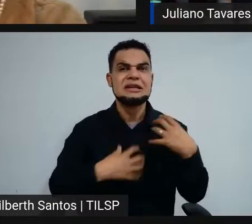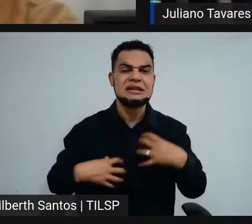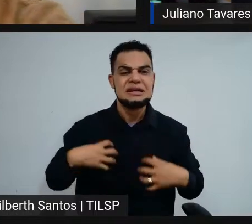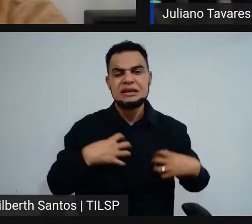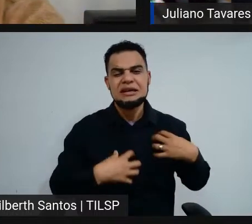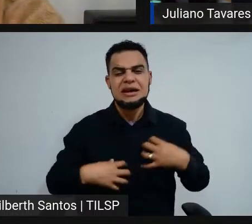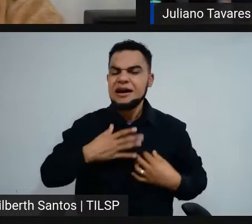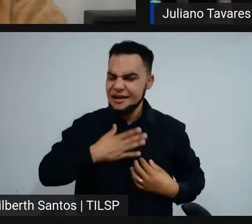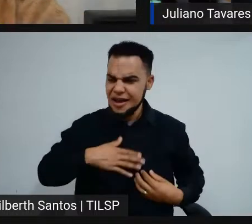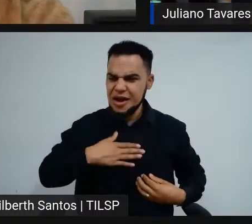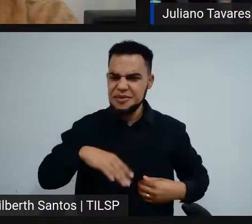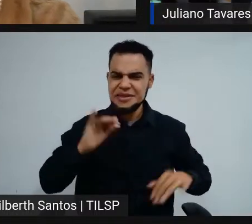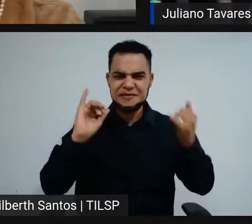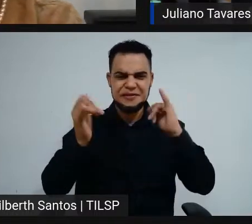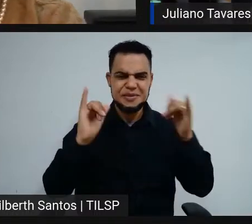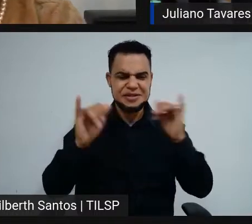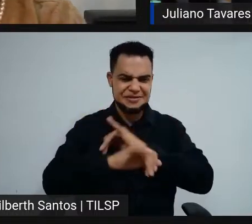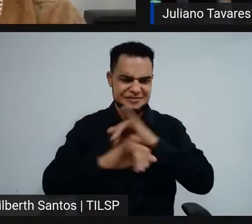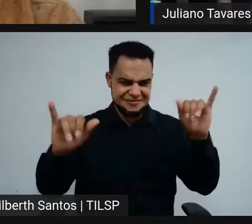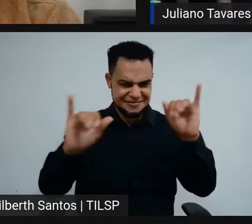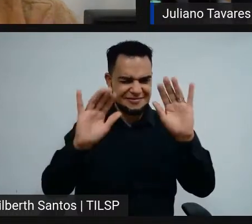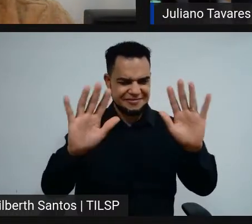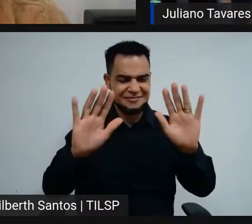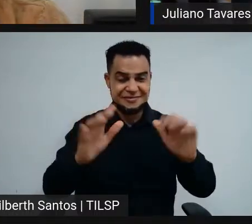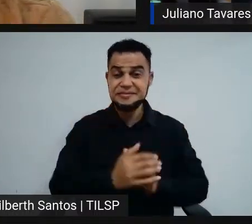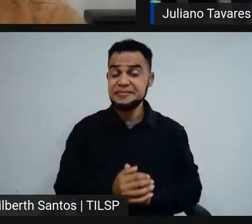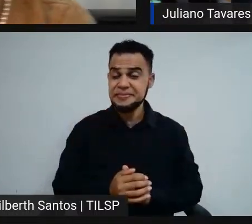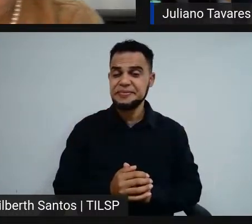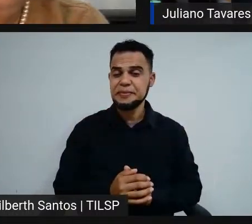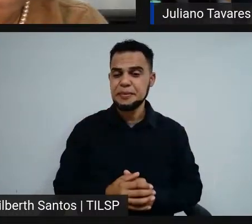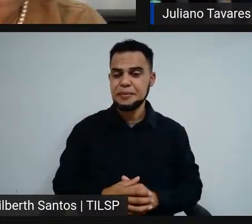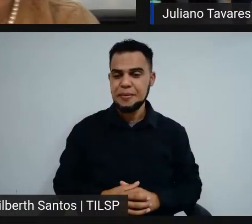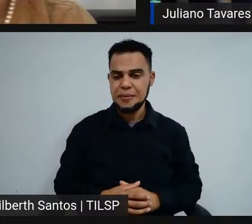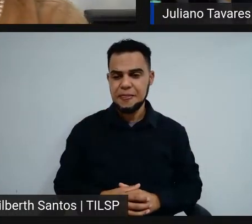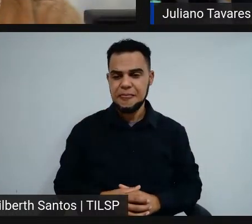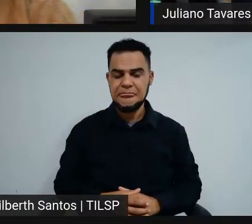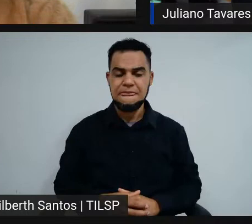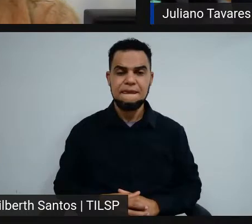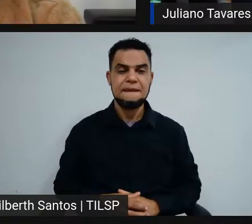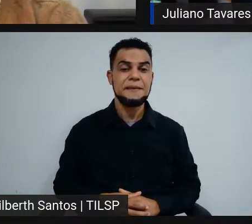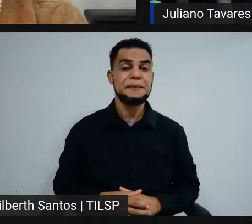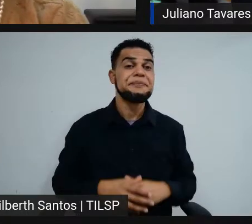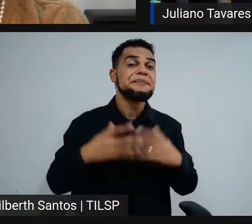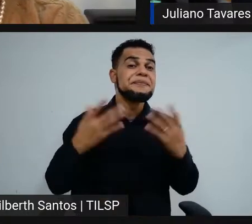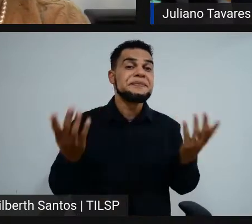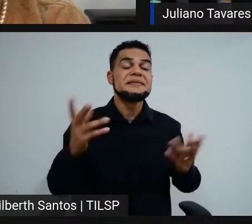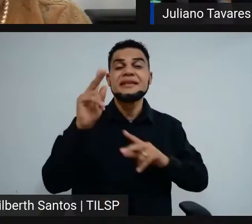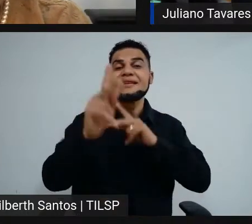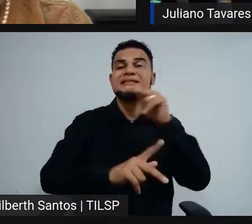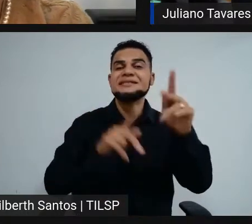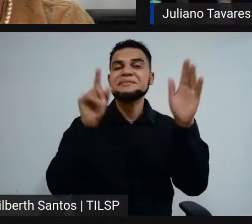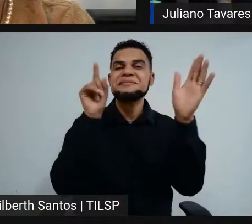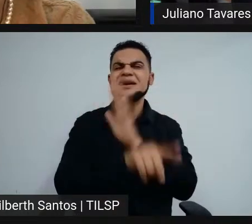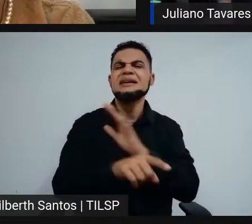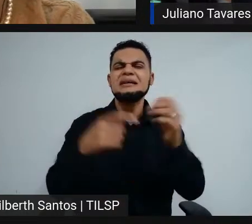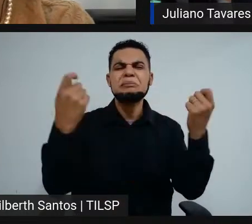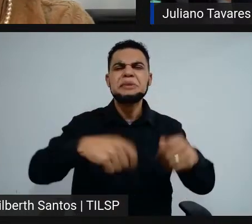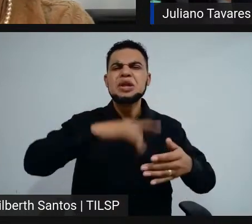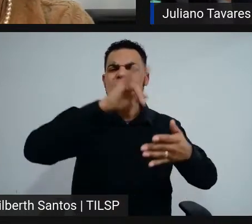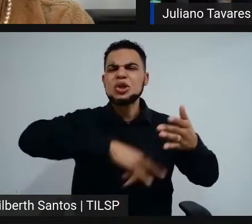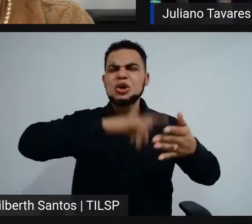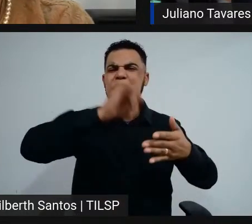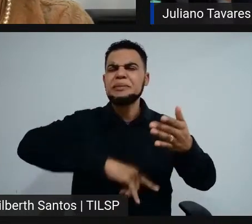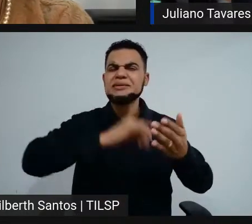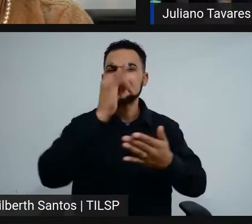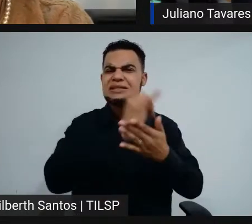Vamos devagar aí com as coisas, né? E, ouviu uma. O pessoal está perguntando, precisa de documentos para fazer a inscrição,